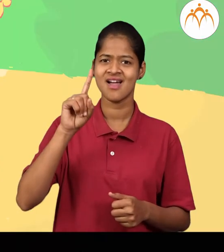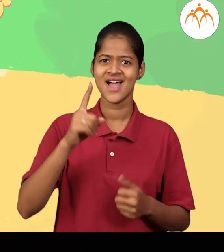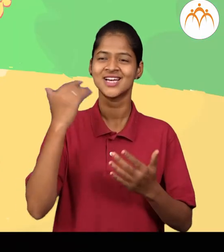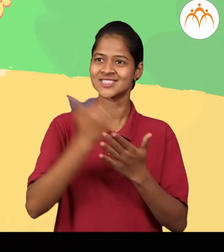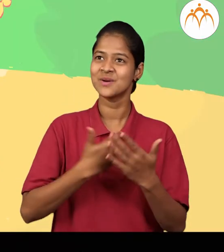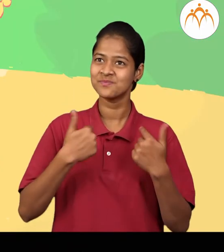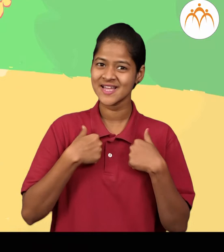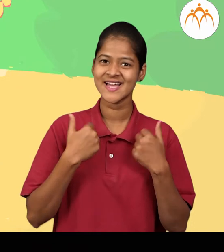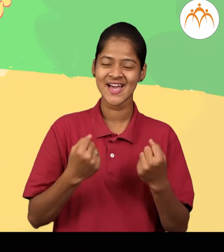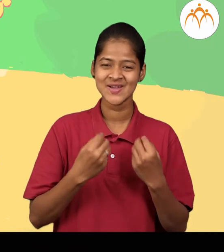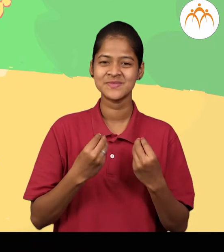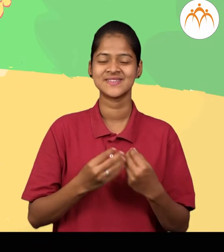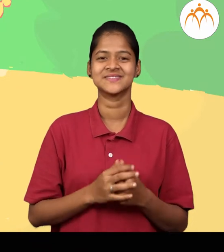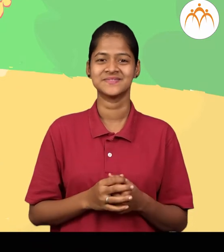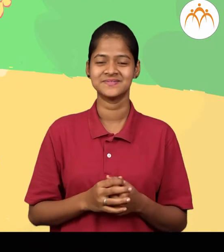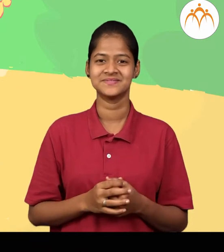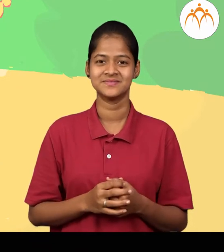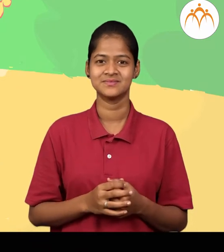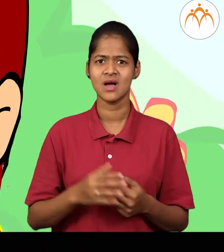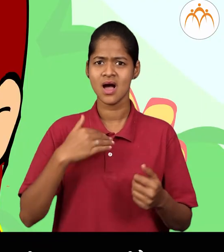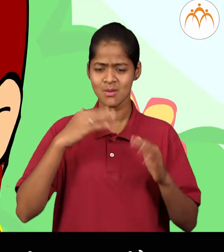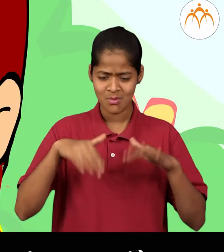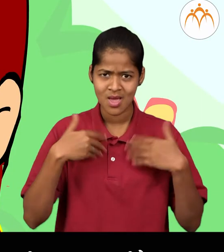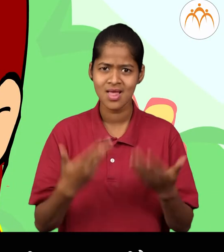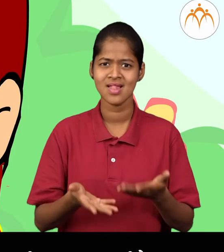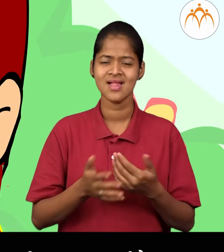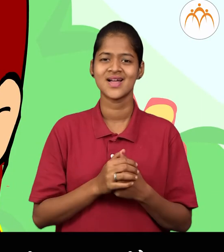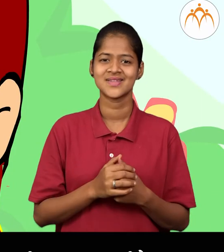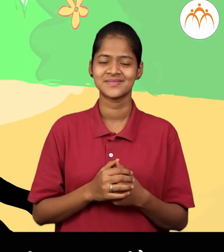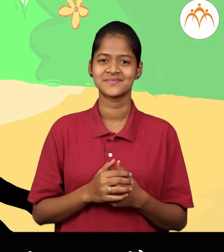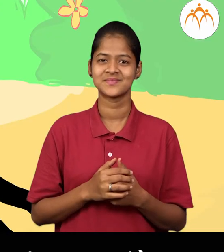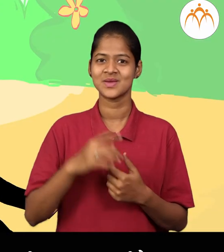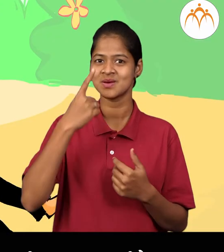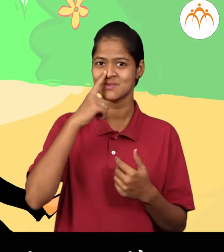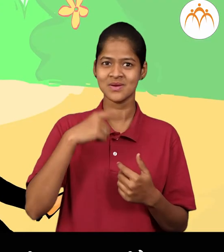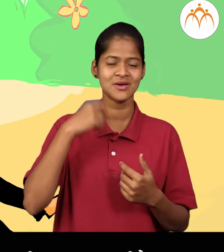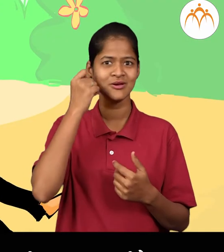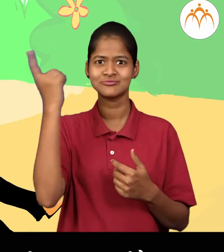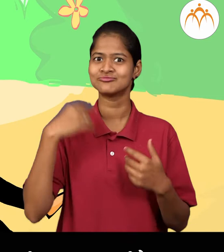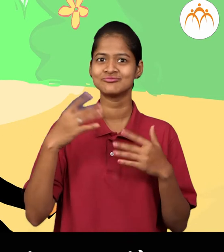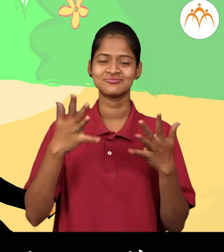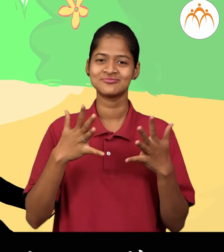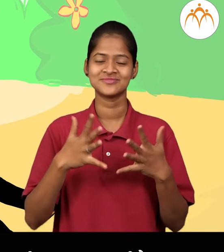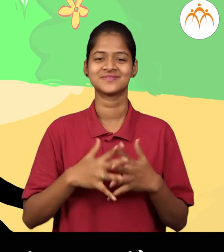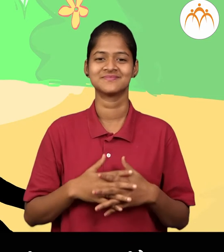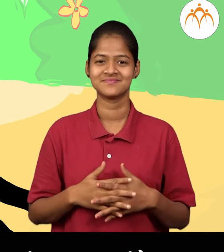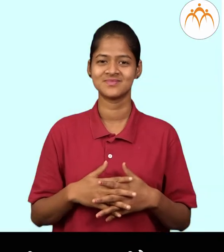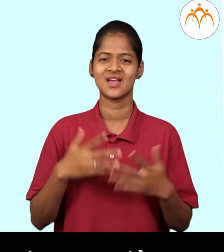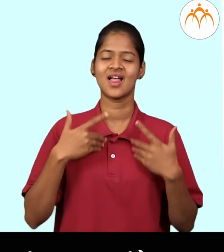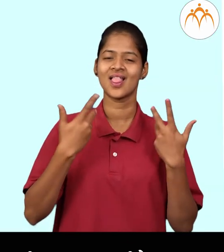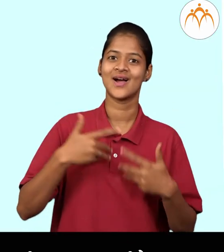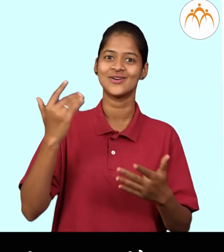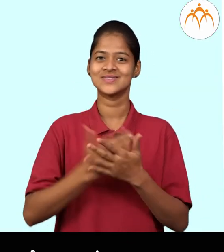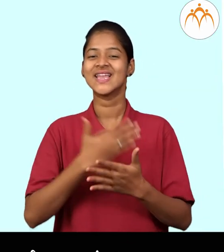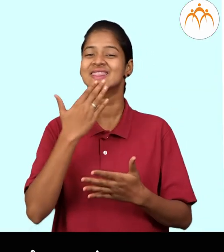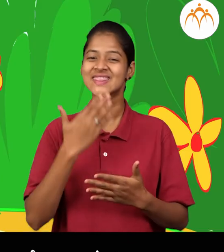आई वाचो न मला अगो पड़ेल ना आई मला कहीच करत नहीं है